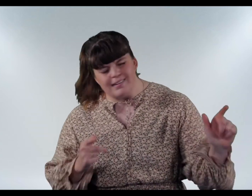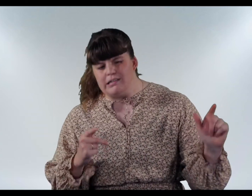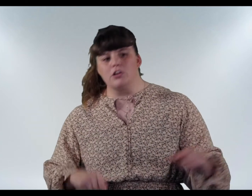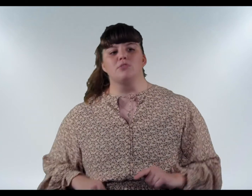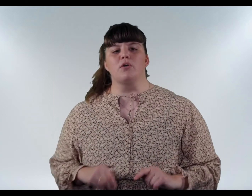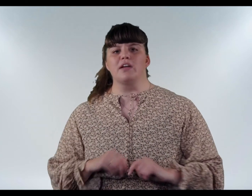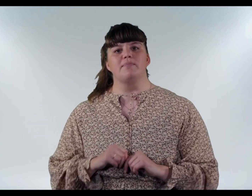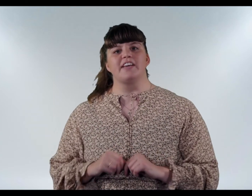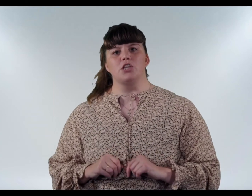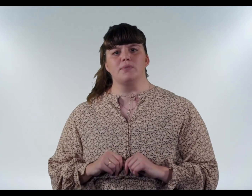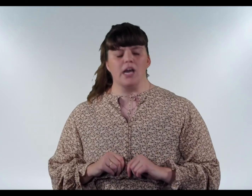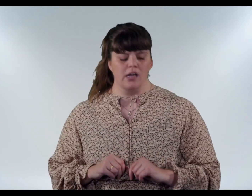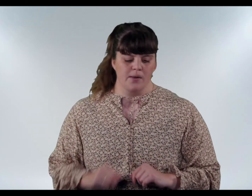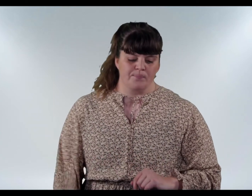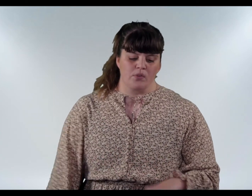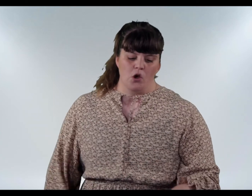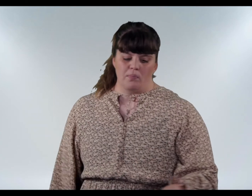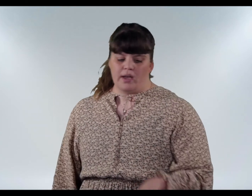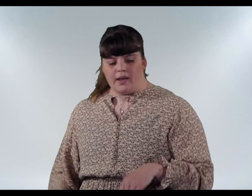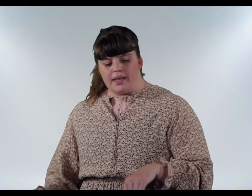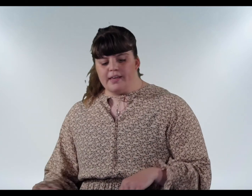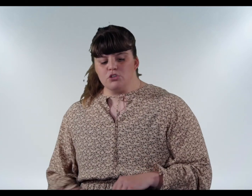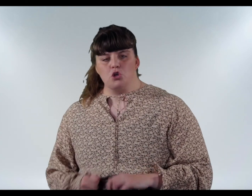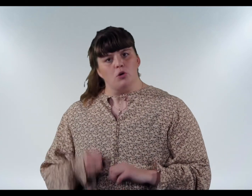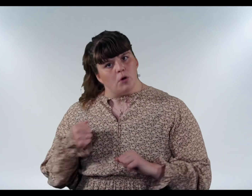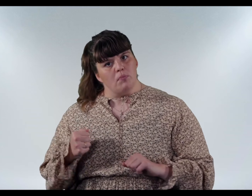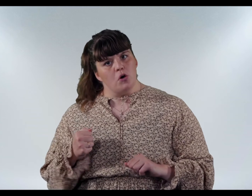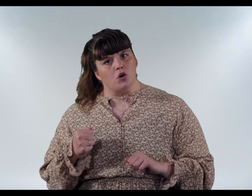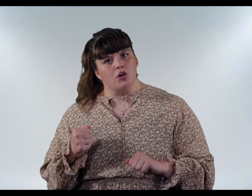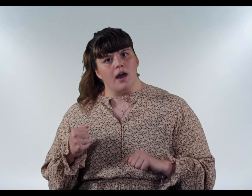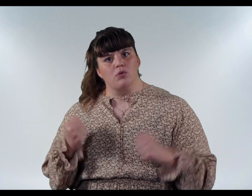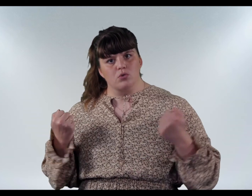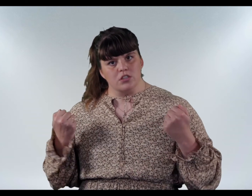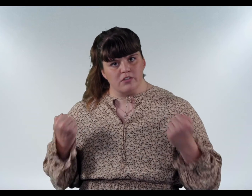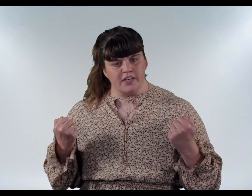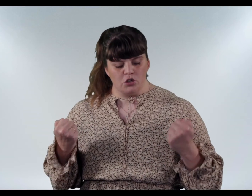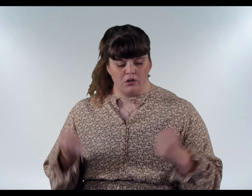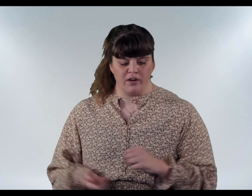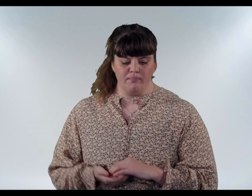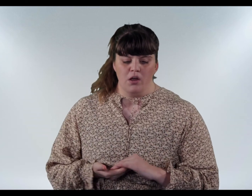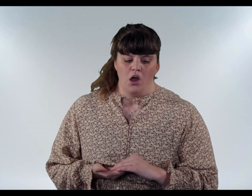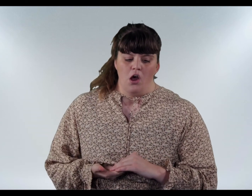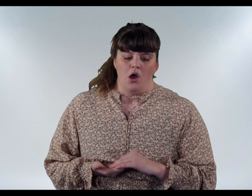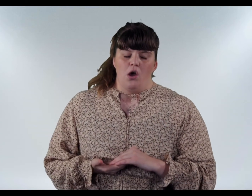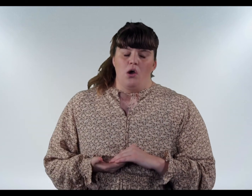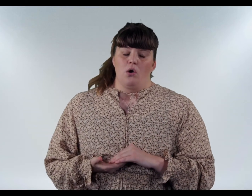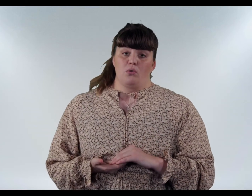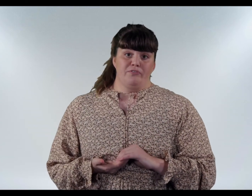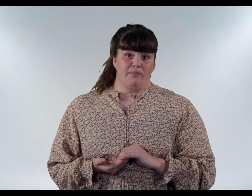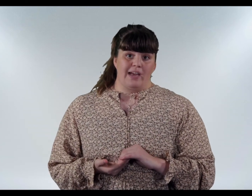höldum áfram, við getum í þetta, bara ekki gefast upp, upp með högguna og þú veist, hvetur áfram og umfram allt,